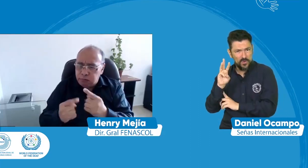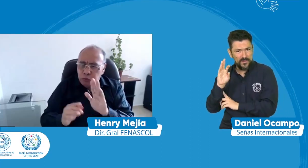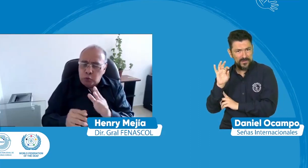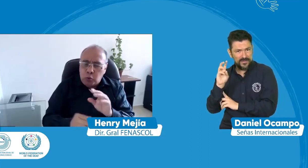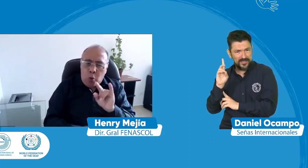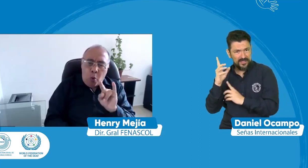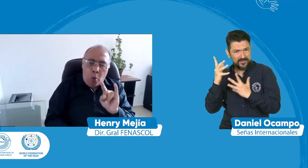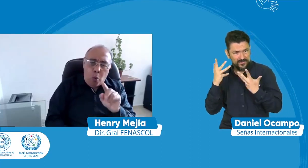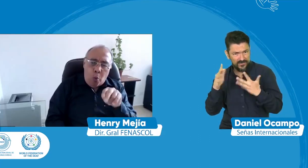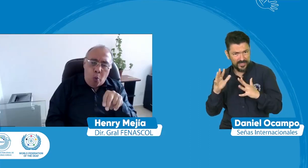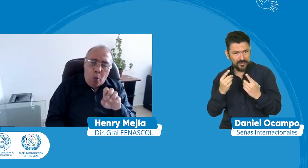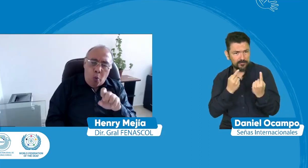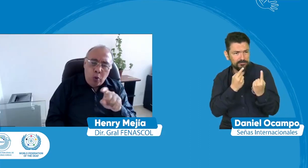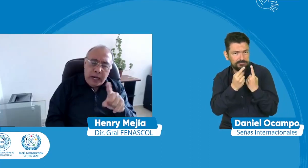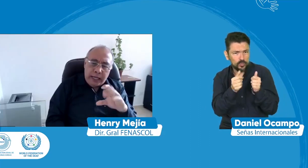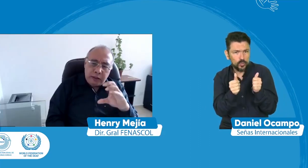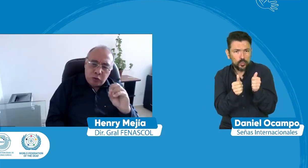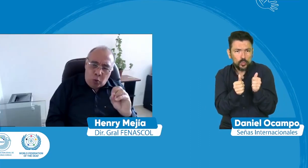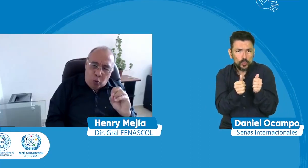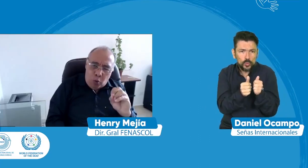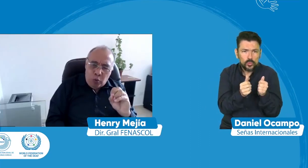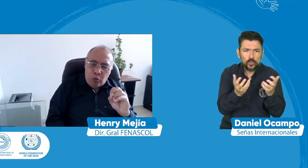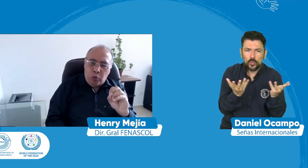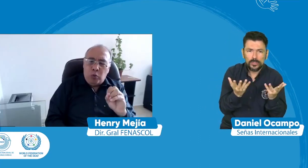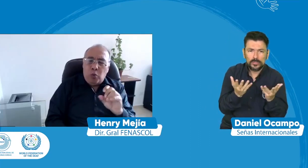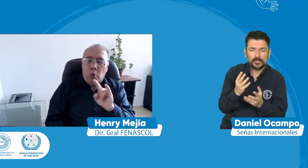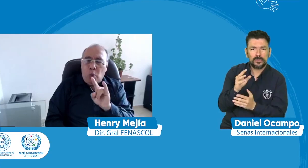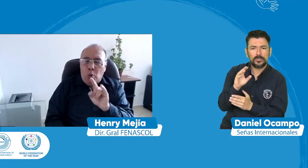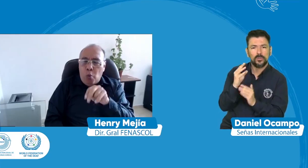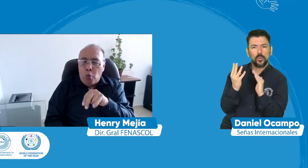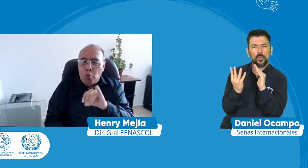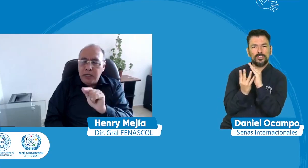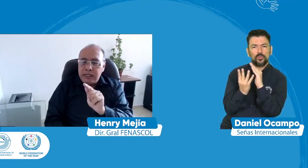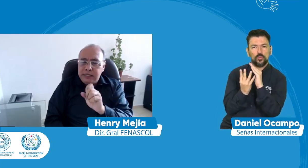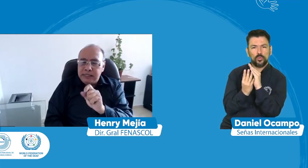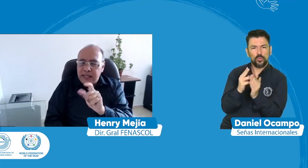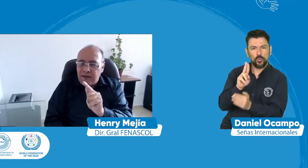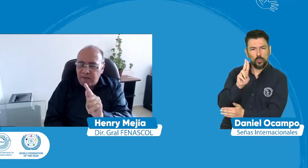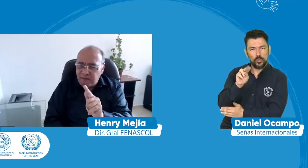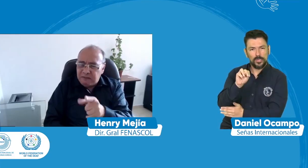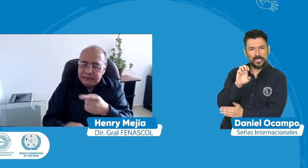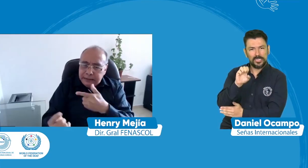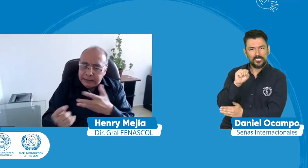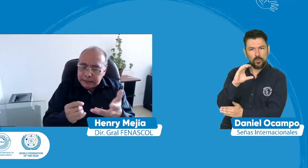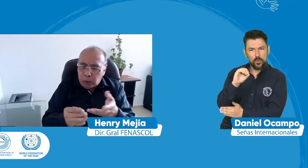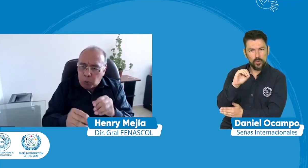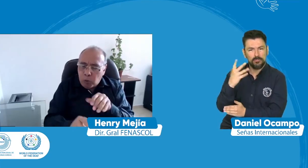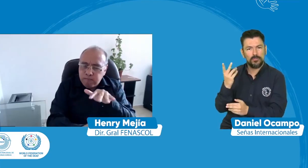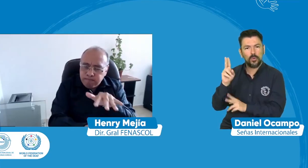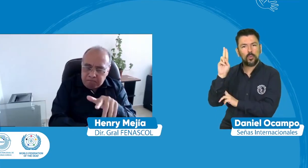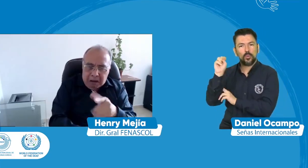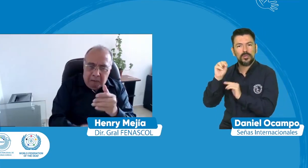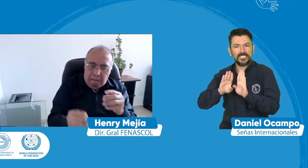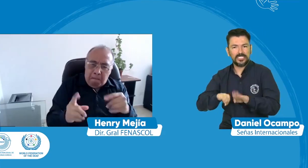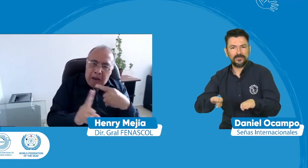hablando con la WFD y bueno la UNESCO también ustedes que piensan y la